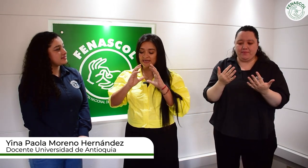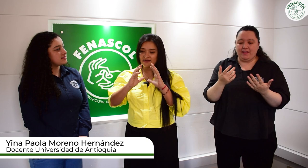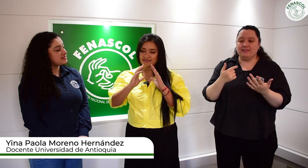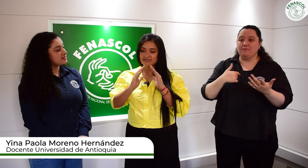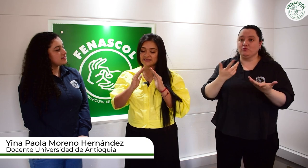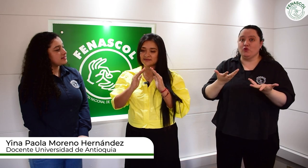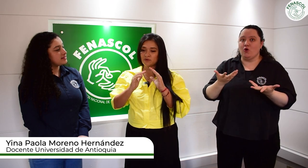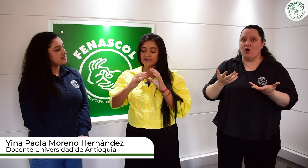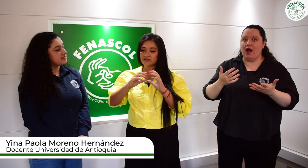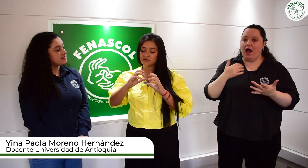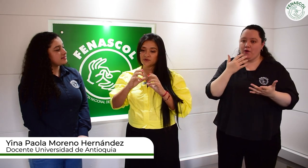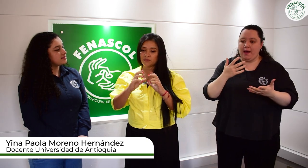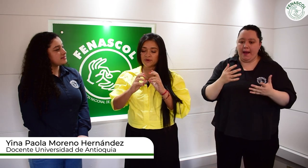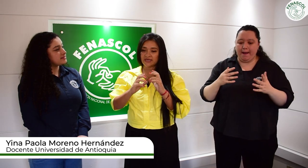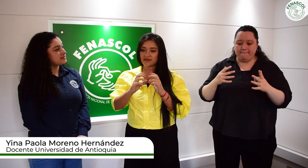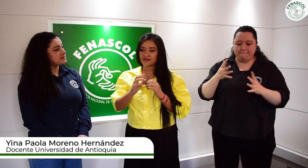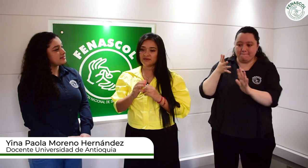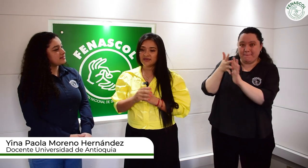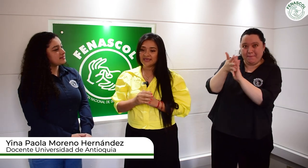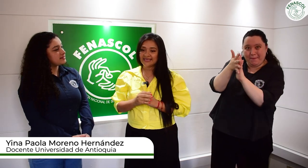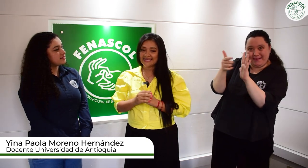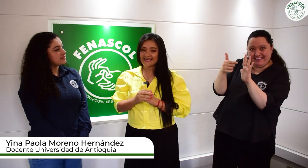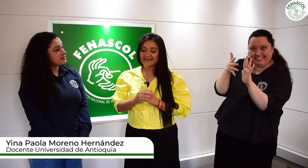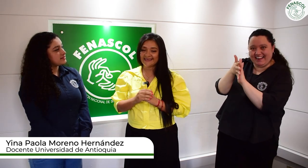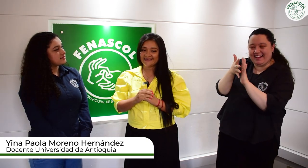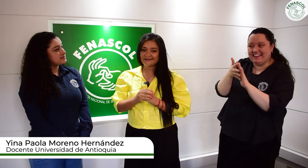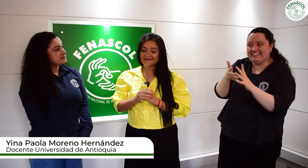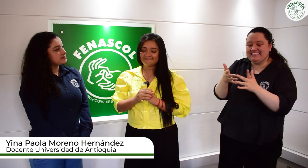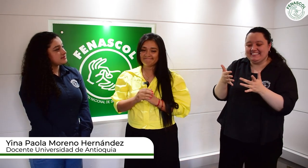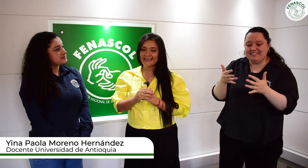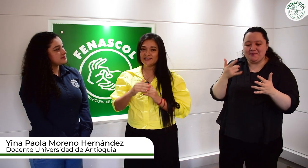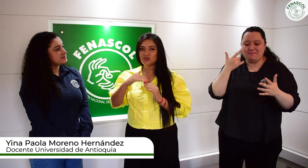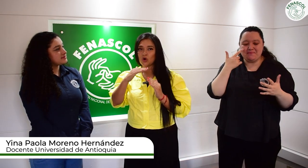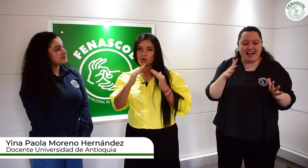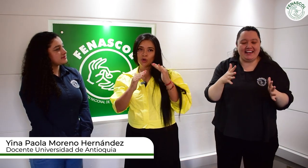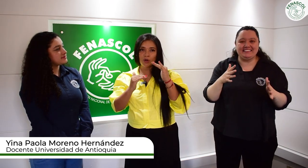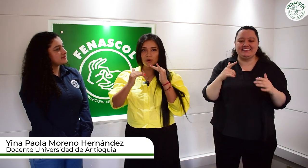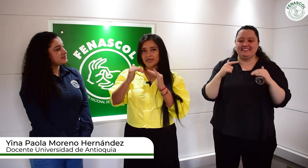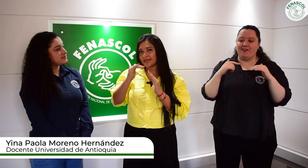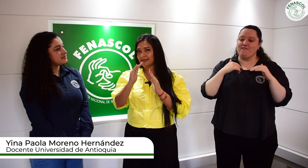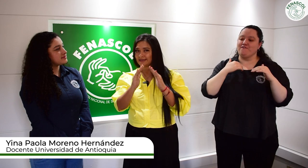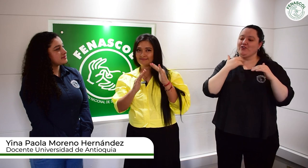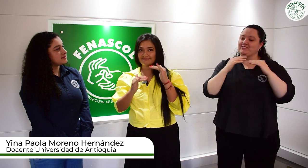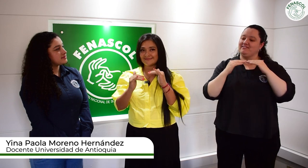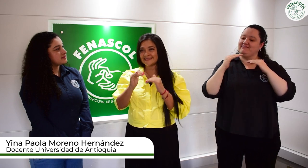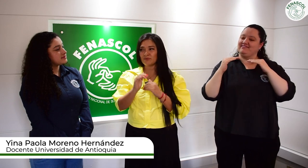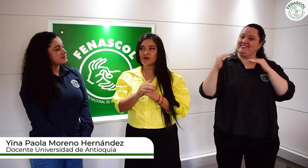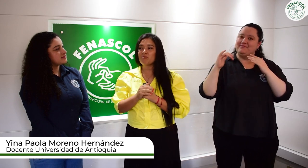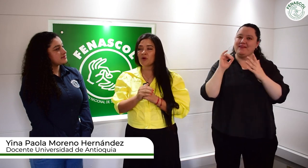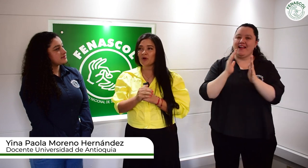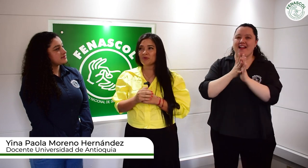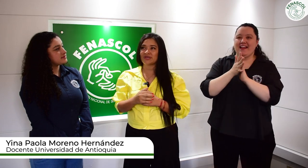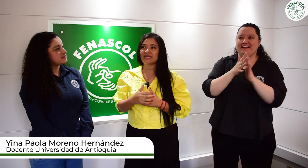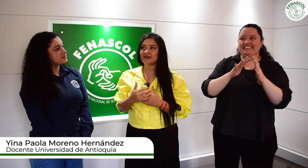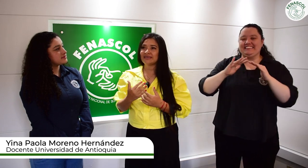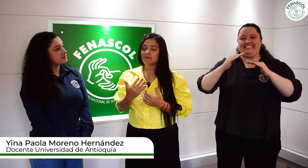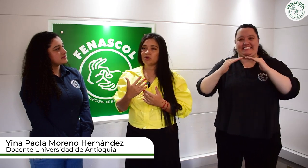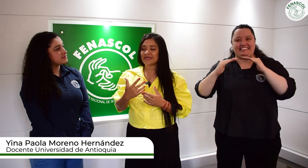en este momento, como que el tono como que se mueve un poco porque realmente